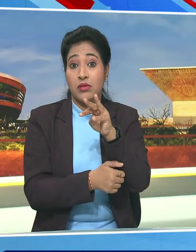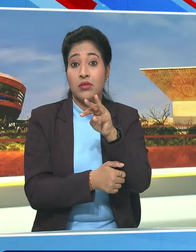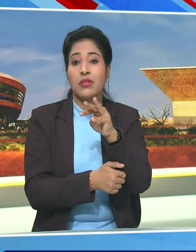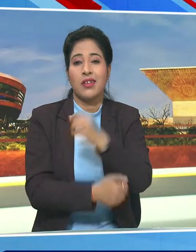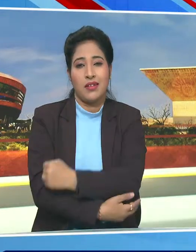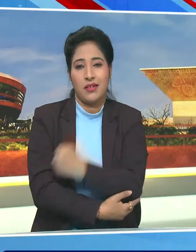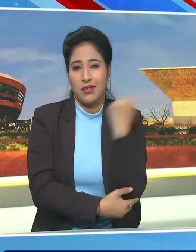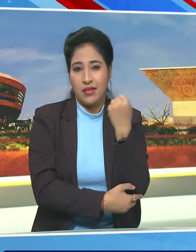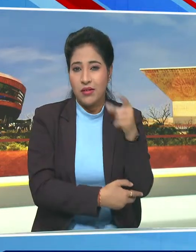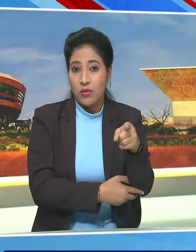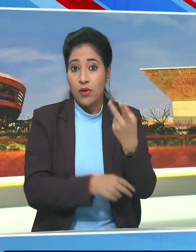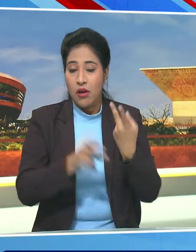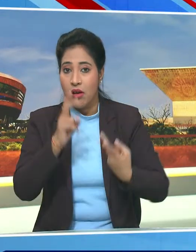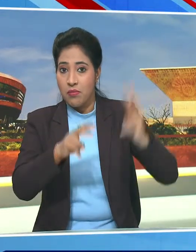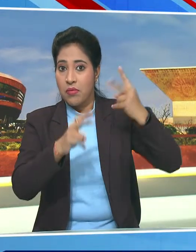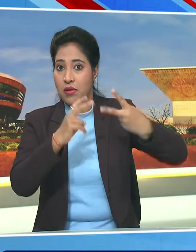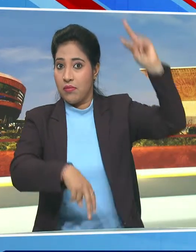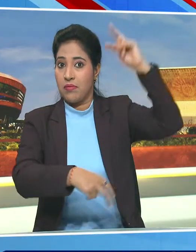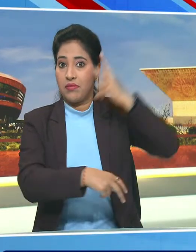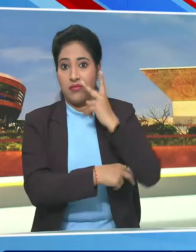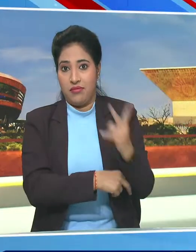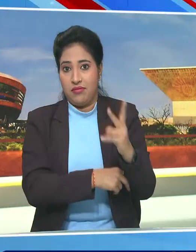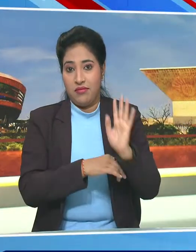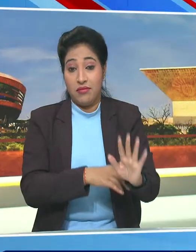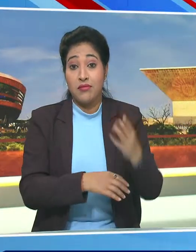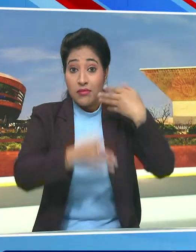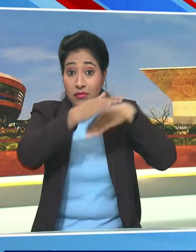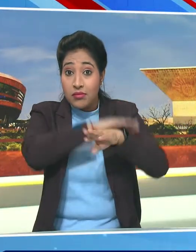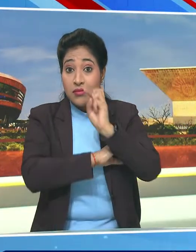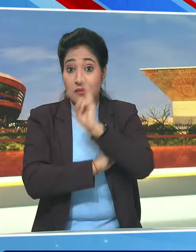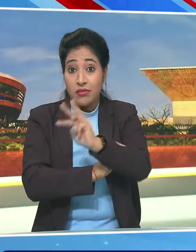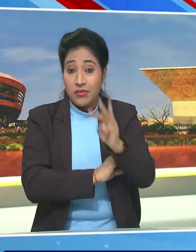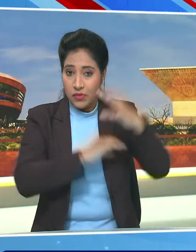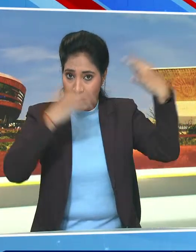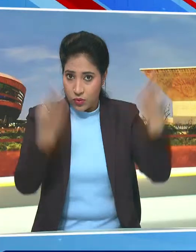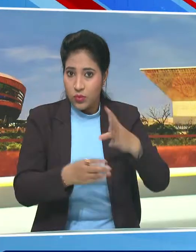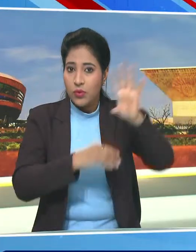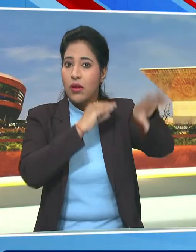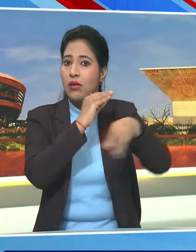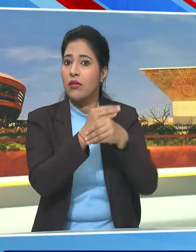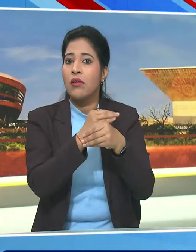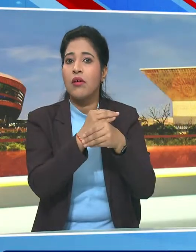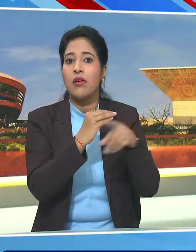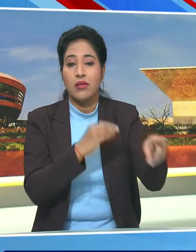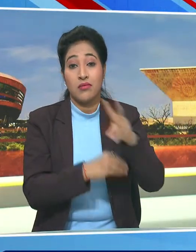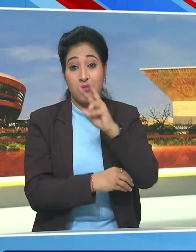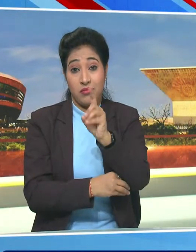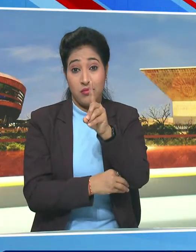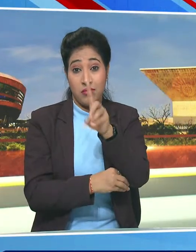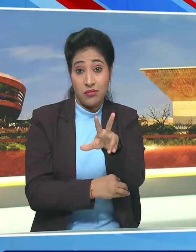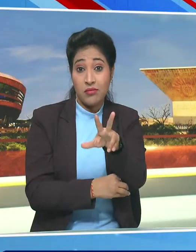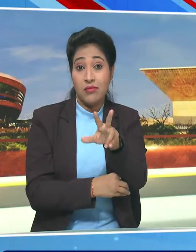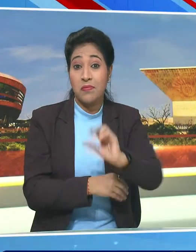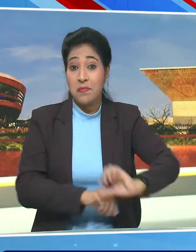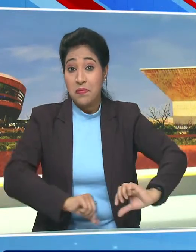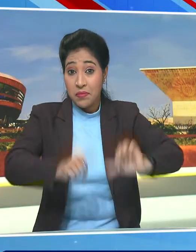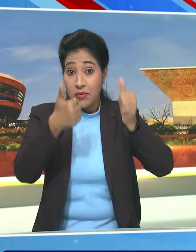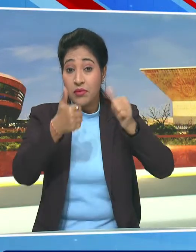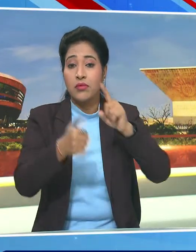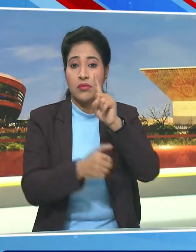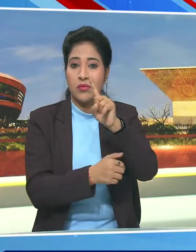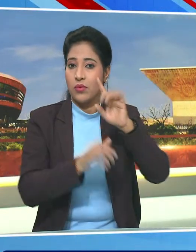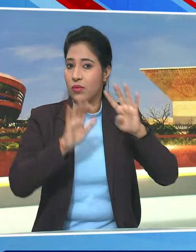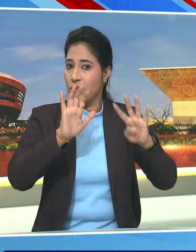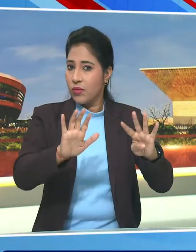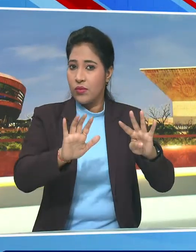की संख्या की दोगुनी से ज्यादा है इनमें 33 नई सीटे हैं जबकि 2018 में जीती हुई 19